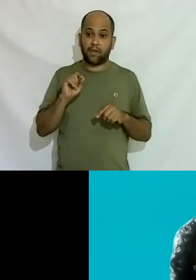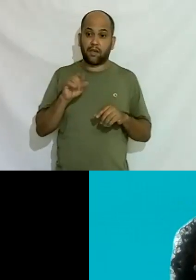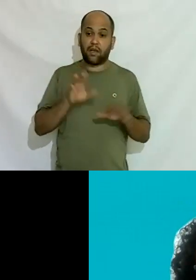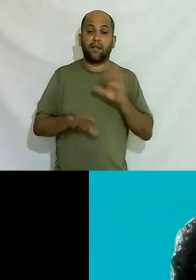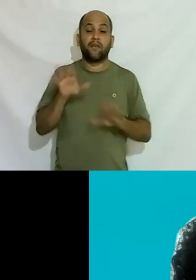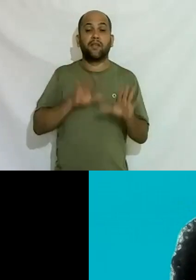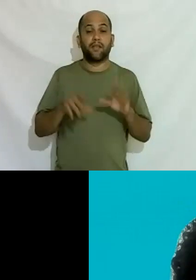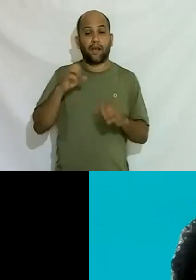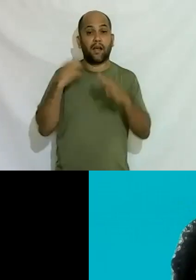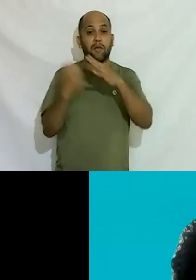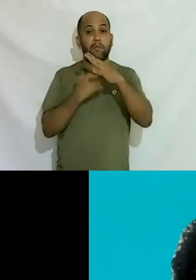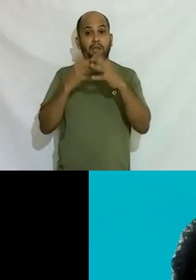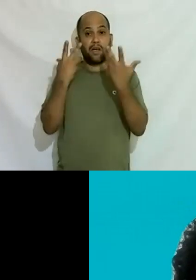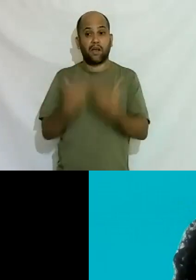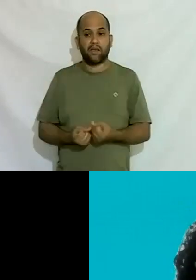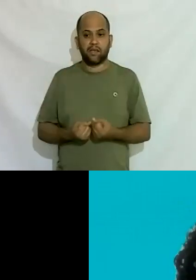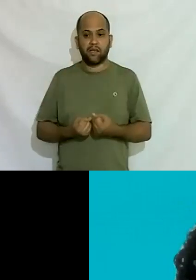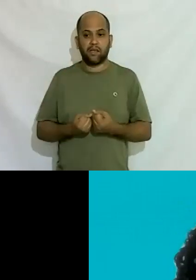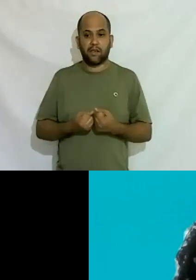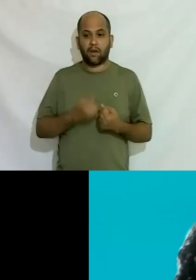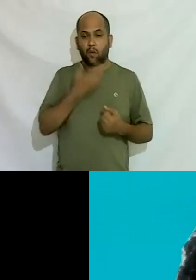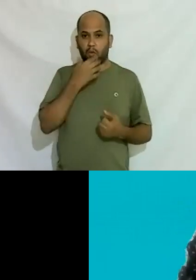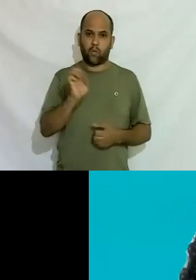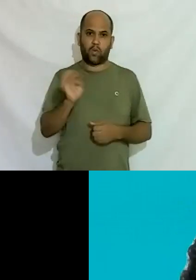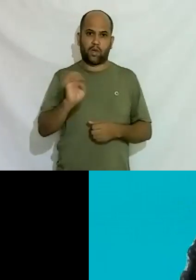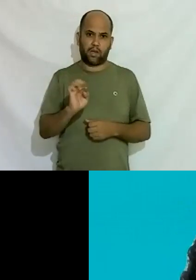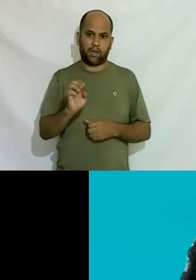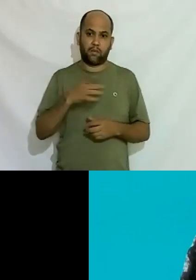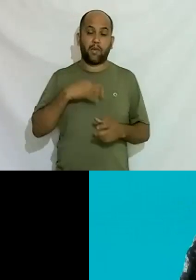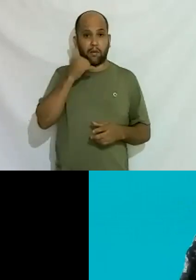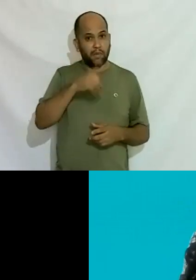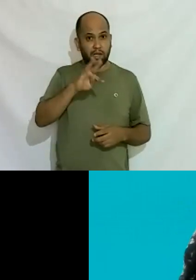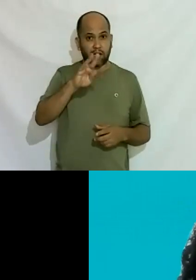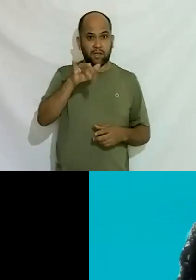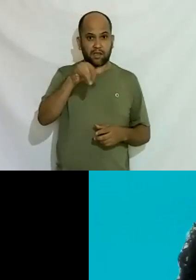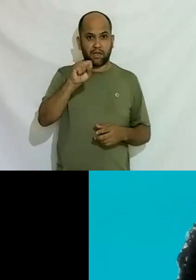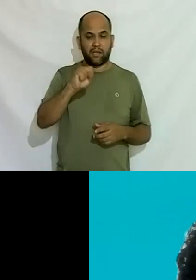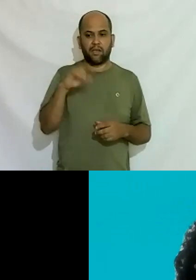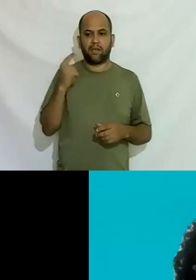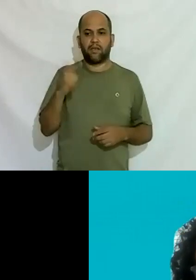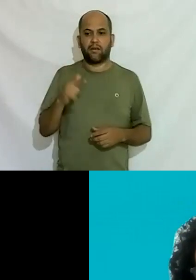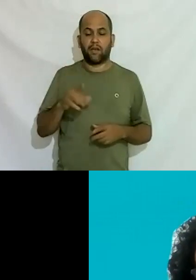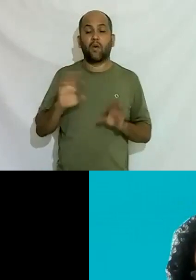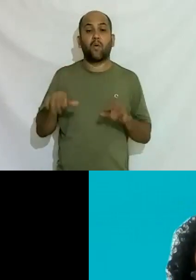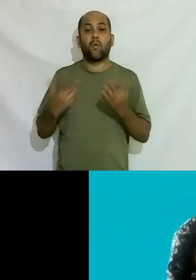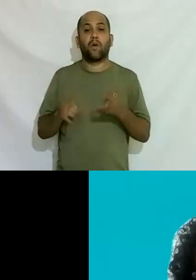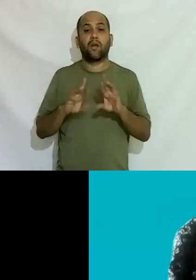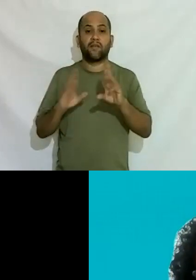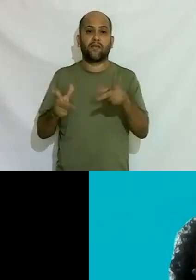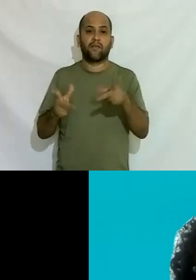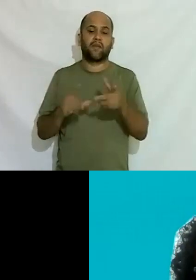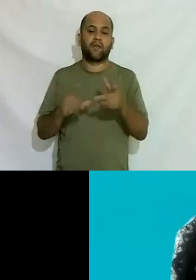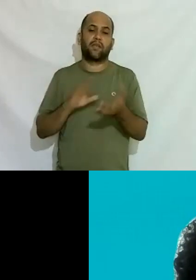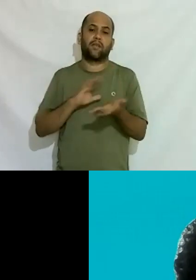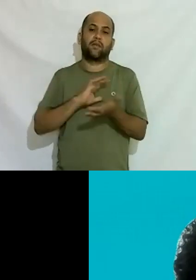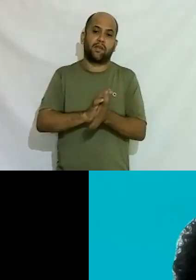empresas aceitam um homem gay mas uma mulher trans não então qual qual é a diferença desse preconceito que as pessoas